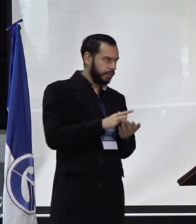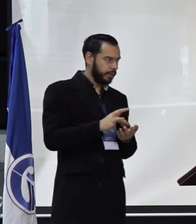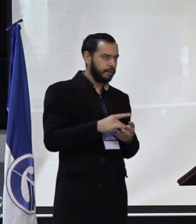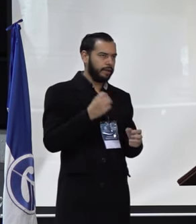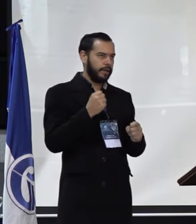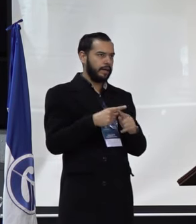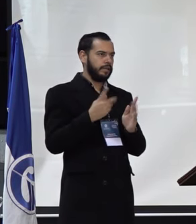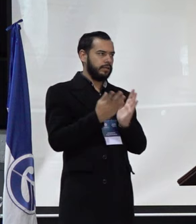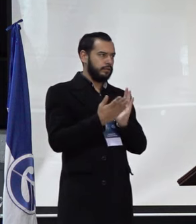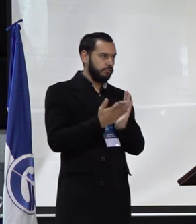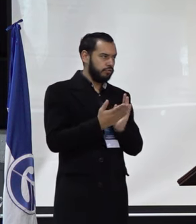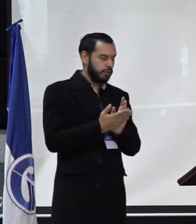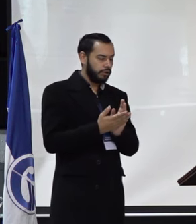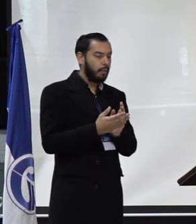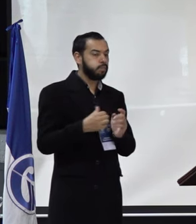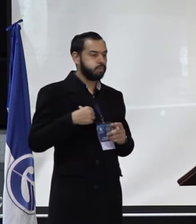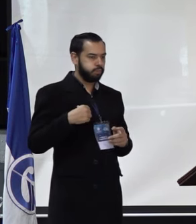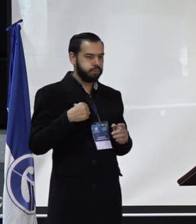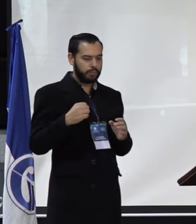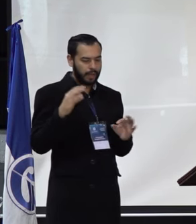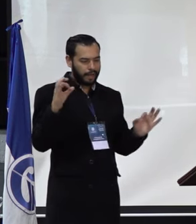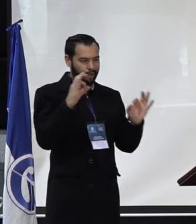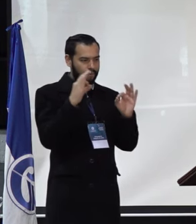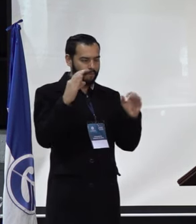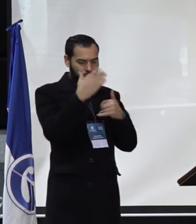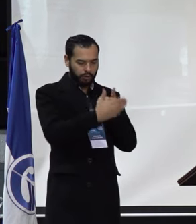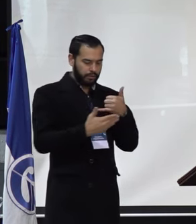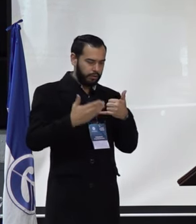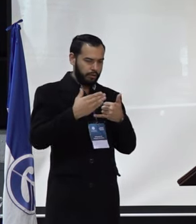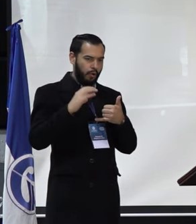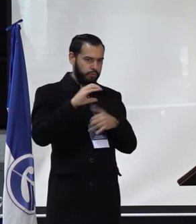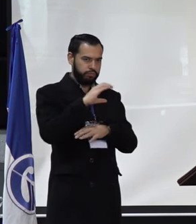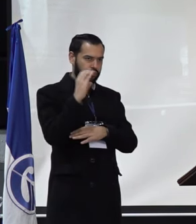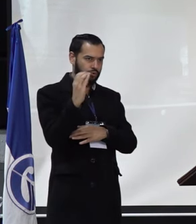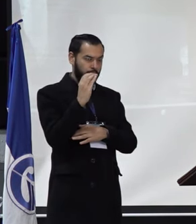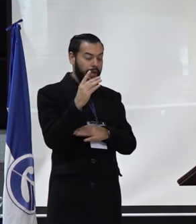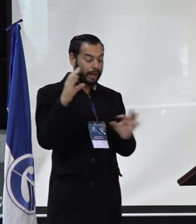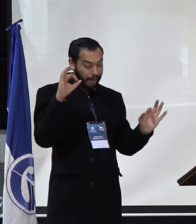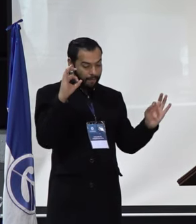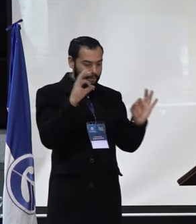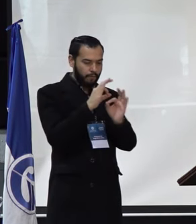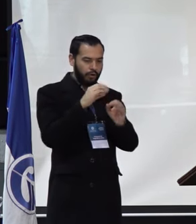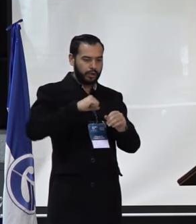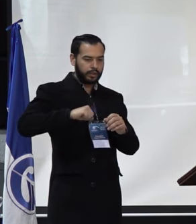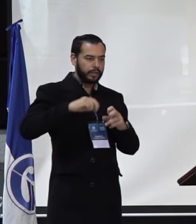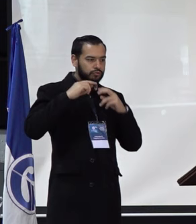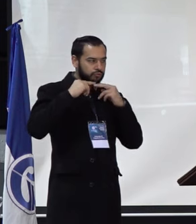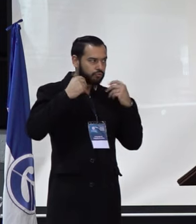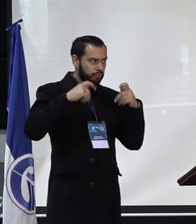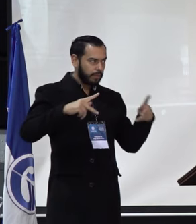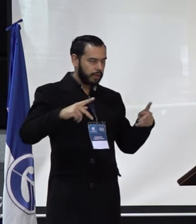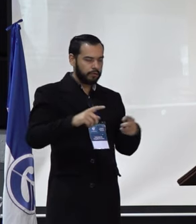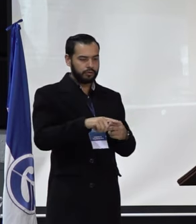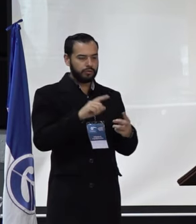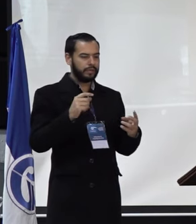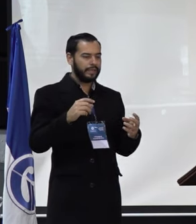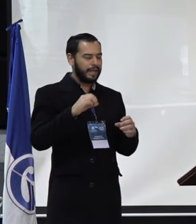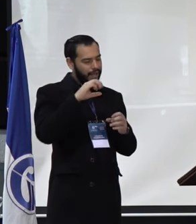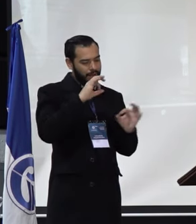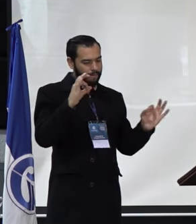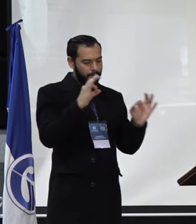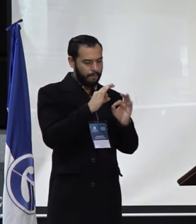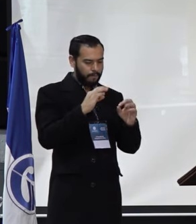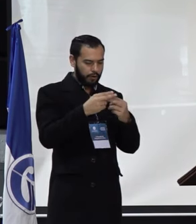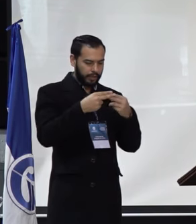egresados, tengan un enfoque territorial, tengan un enfoque de derechos humanos, un enfoque de género y un enfoque diferencial.